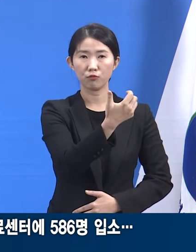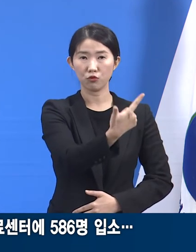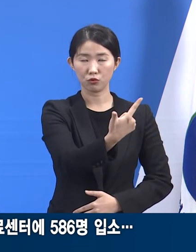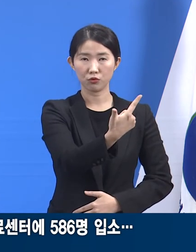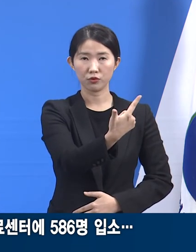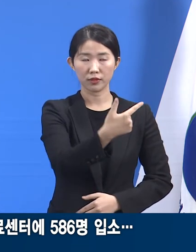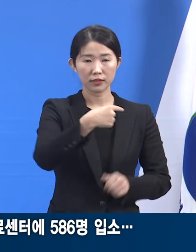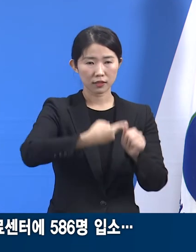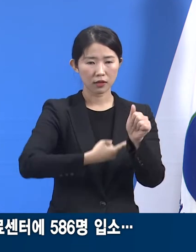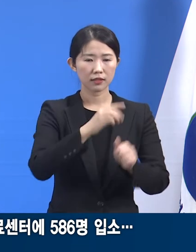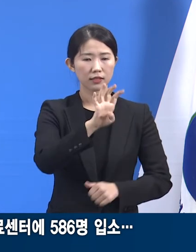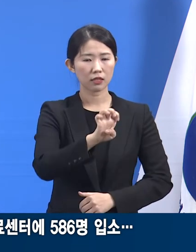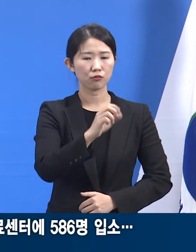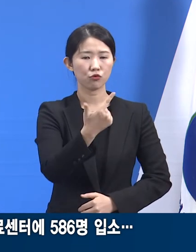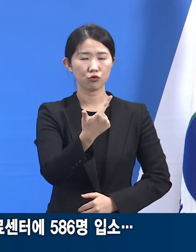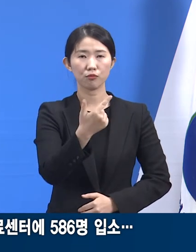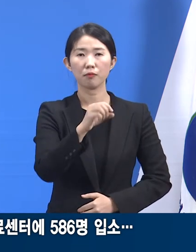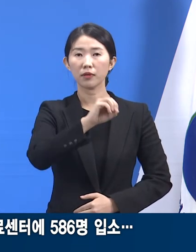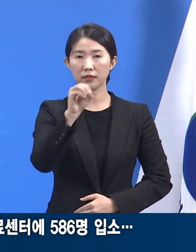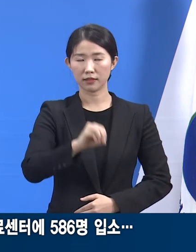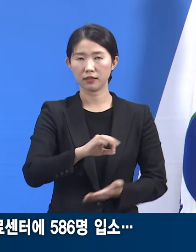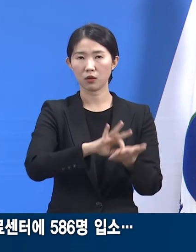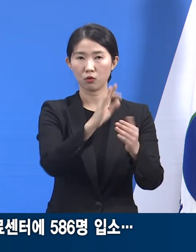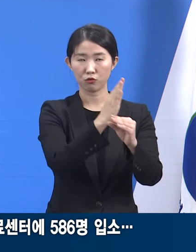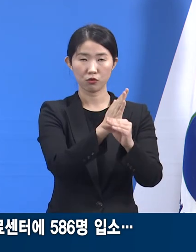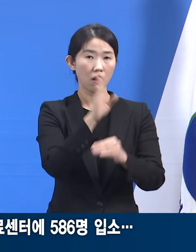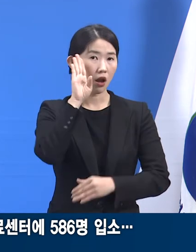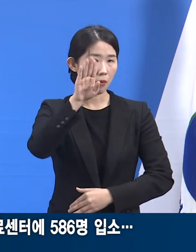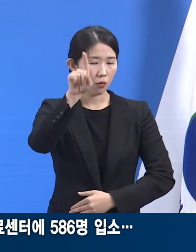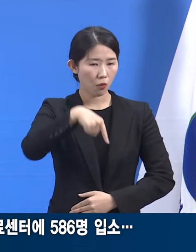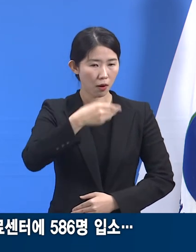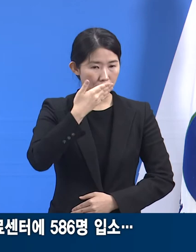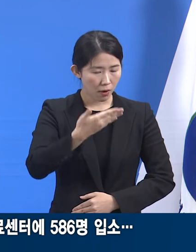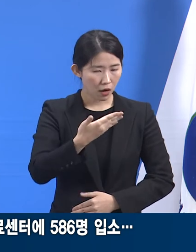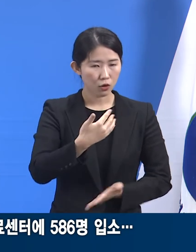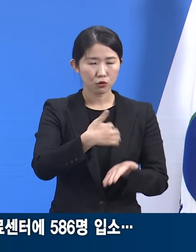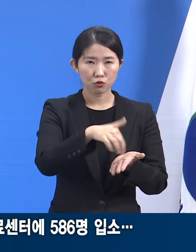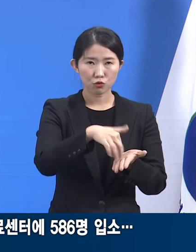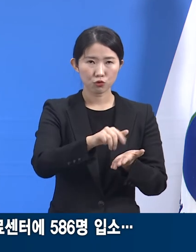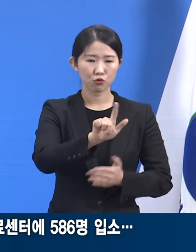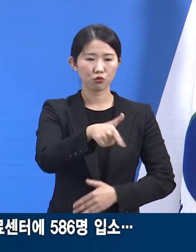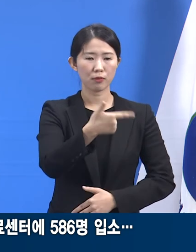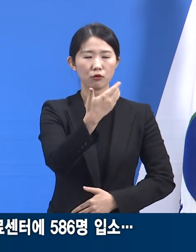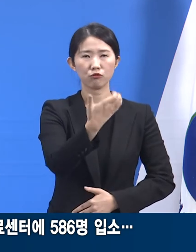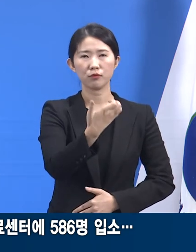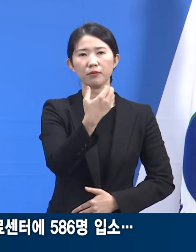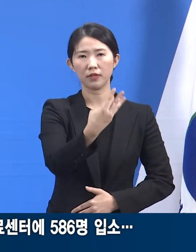%의 가동률을 보이며 잔여 수용 가능 인원은 693명입니다.